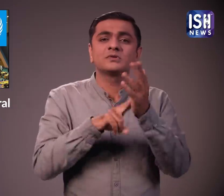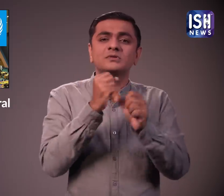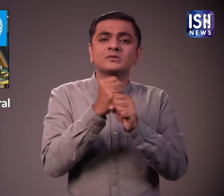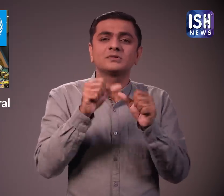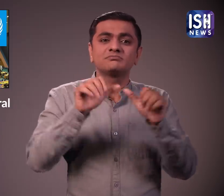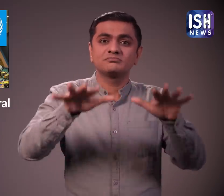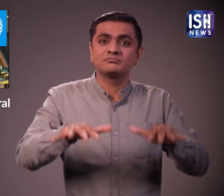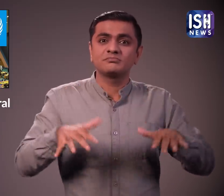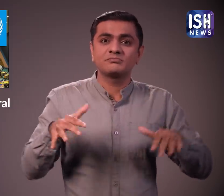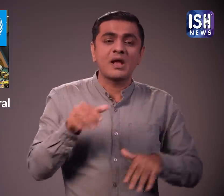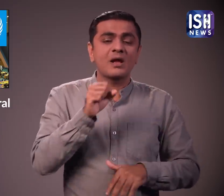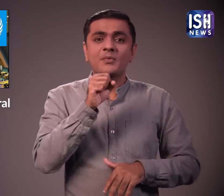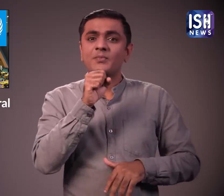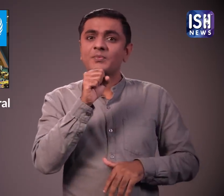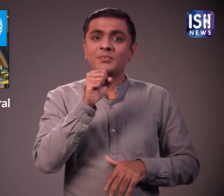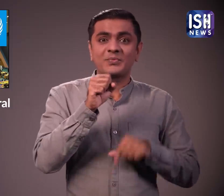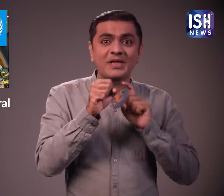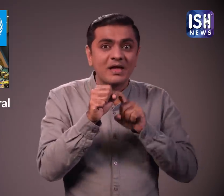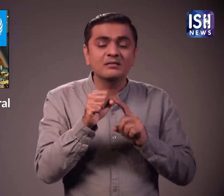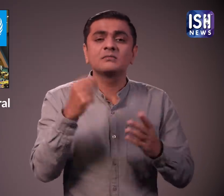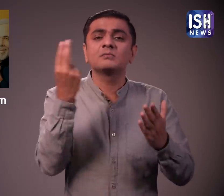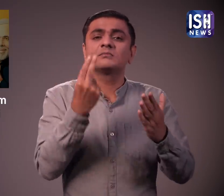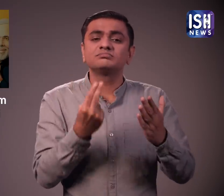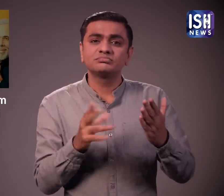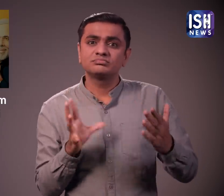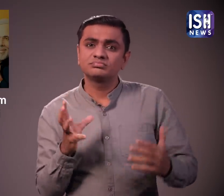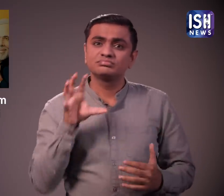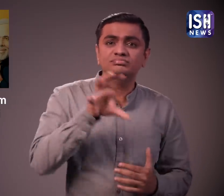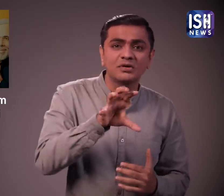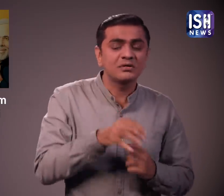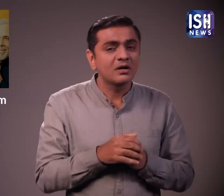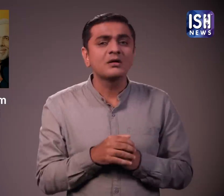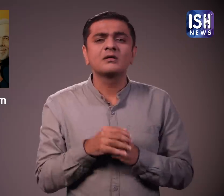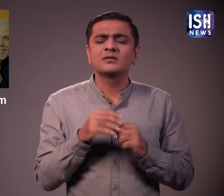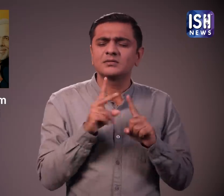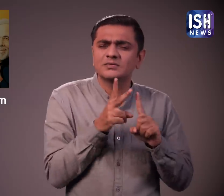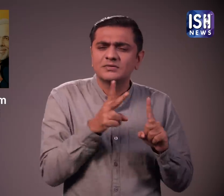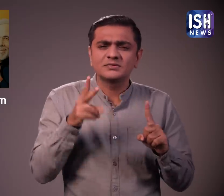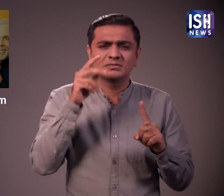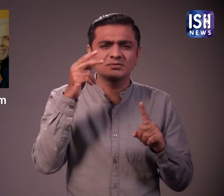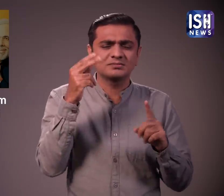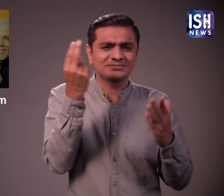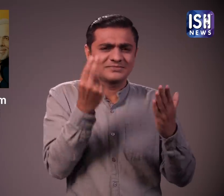UNGA में बोलते हुए प्रधान मंत्री और कई आन्या खुबसुरत पोस्ट देते तस्वीरों की एक श्रंखला थी